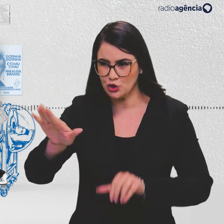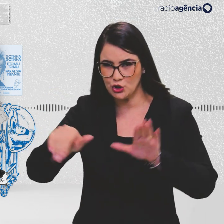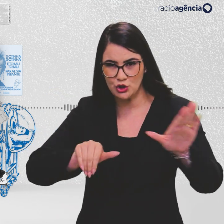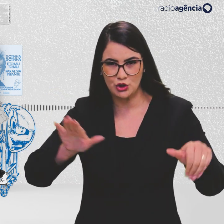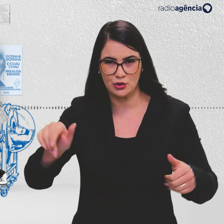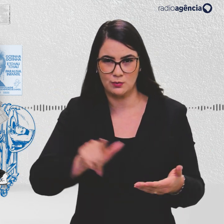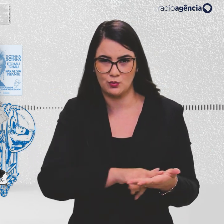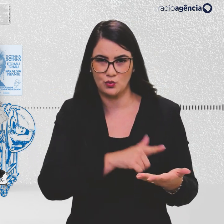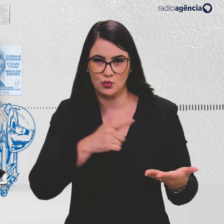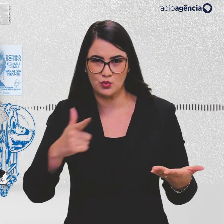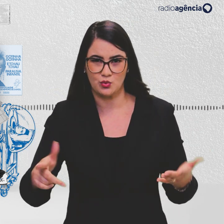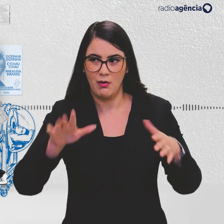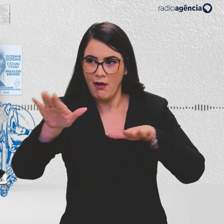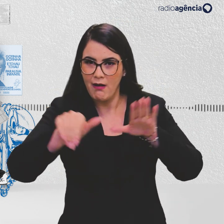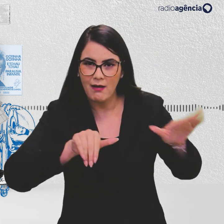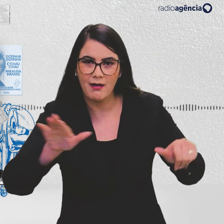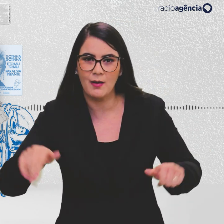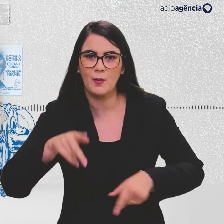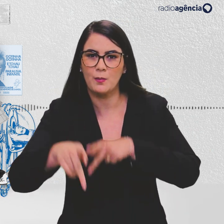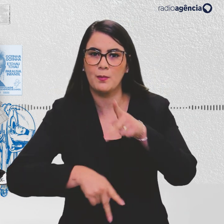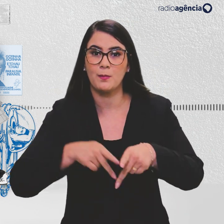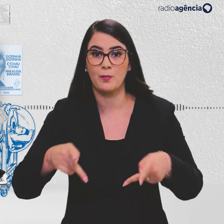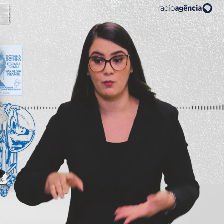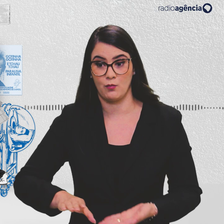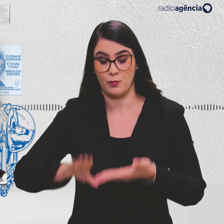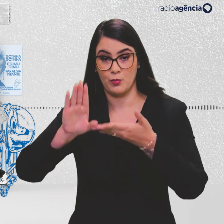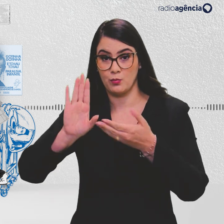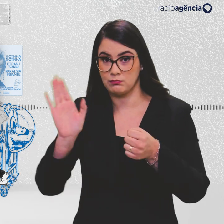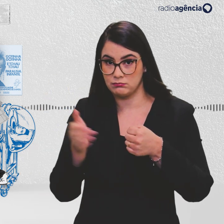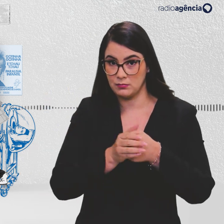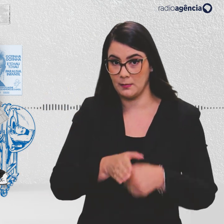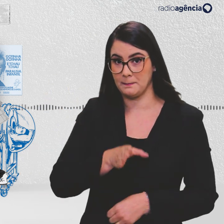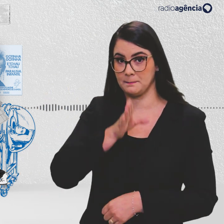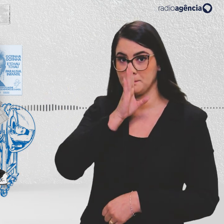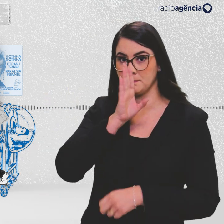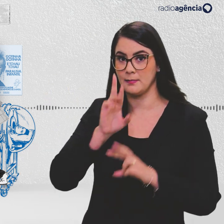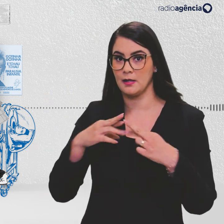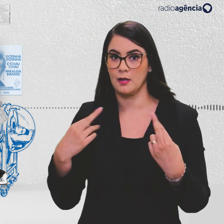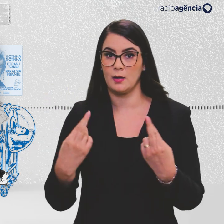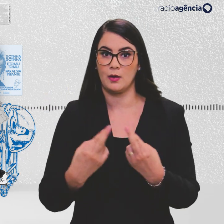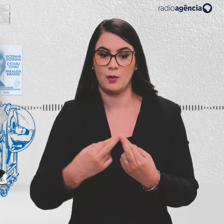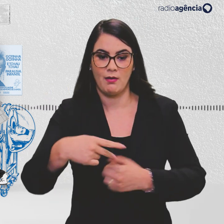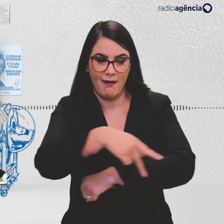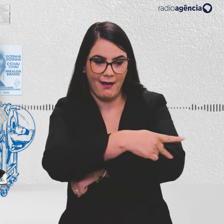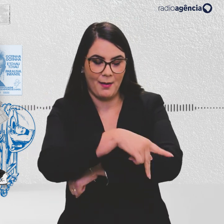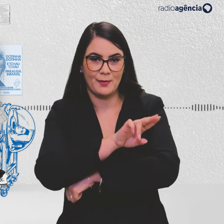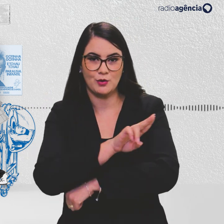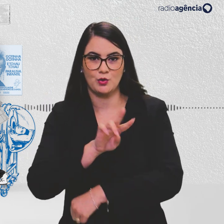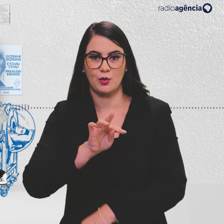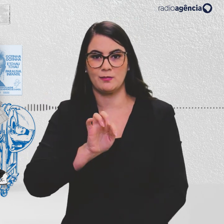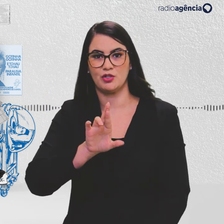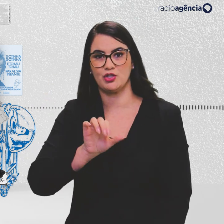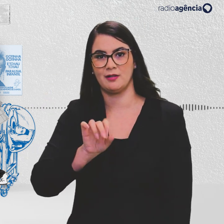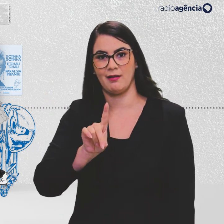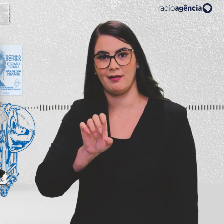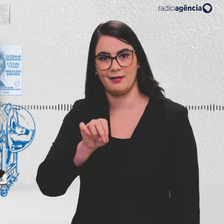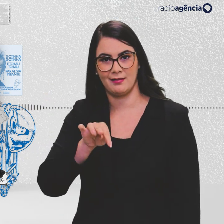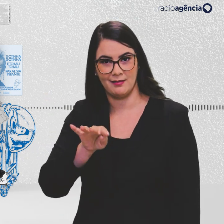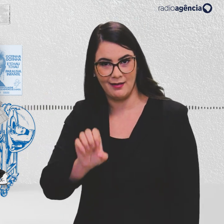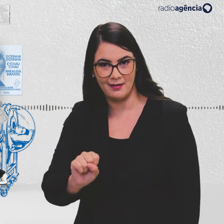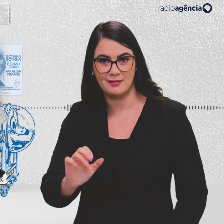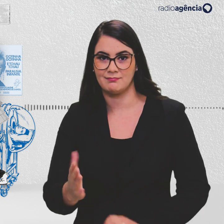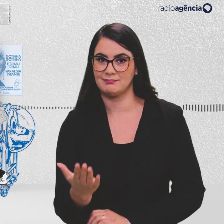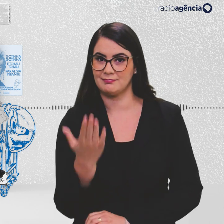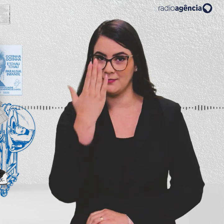publicada pelos jornais, feita ao povo por uma comissão anônima, para reunido na Praça Tiradentes, em frente ao Ministério da Justiça,